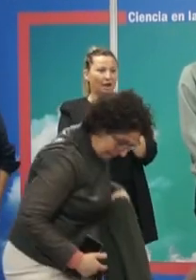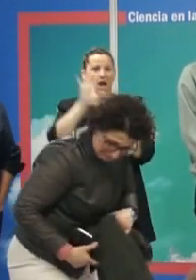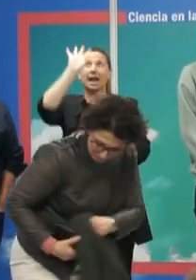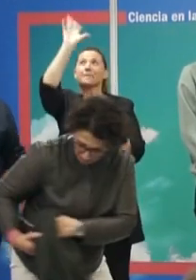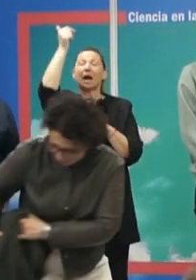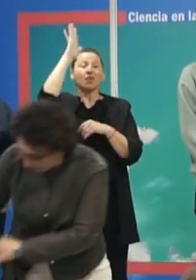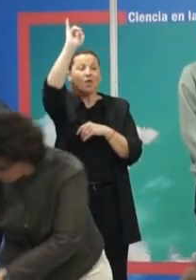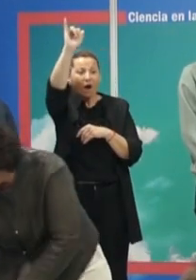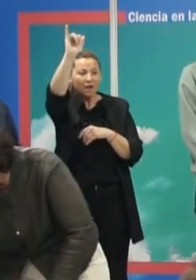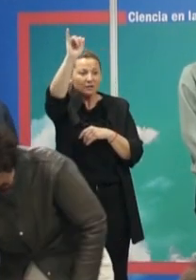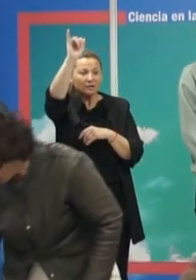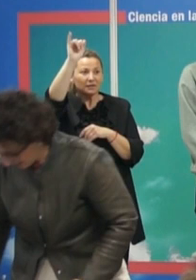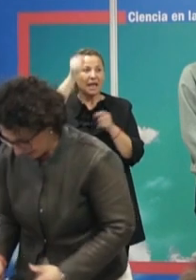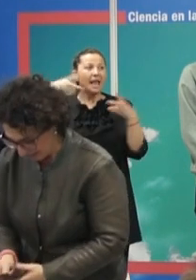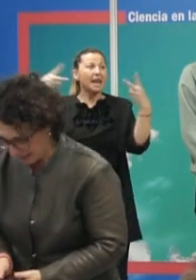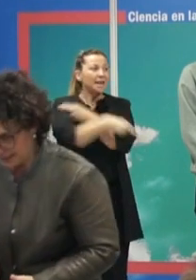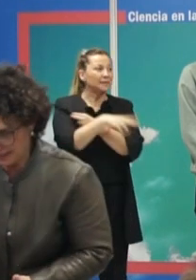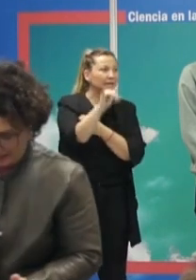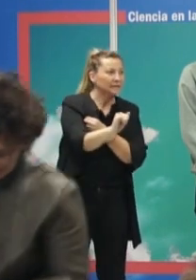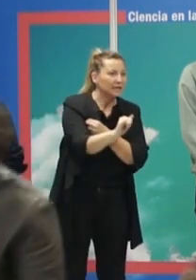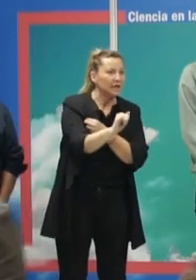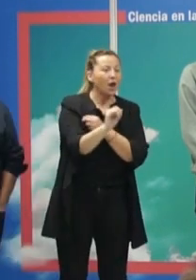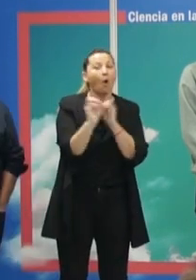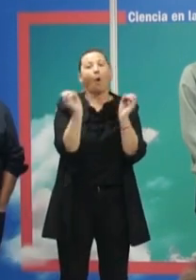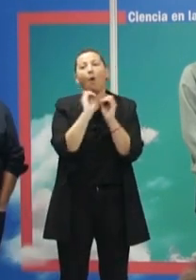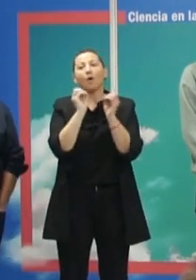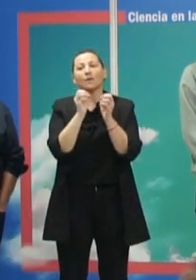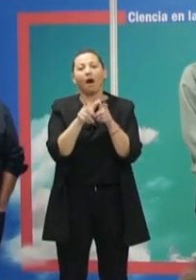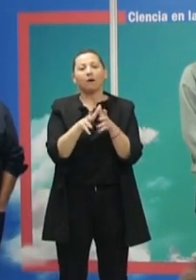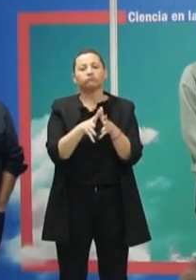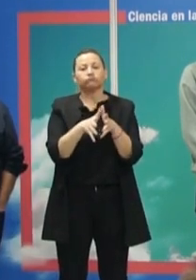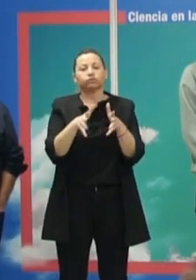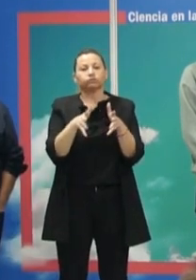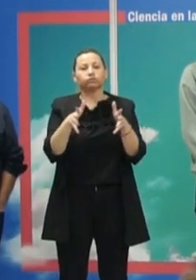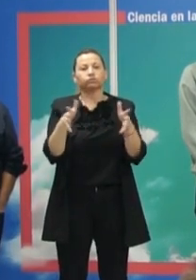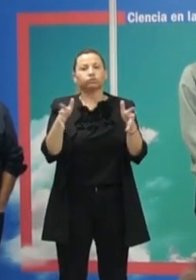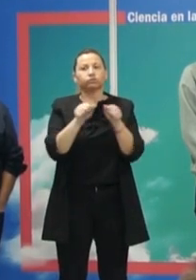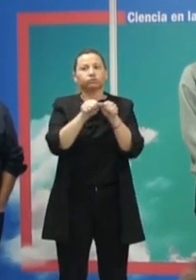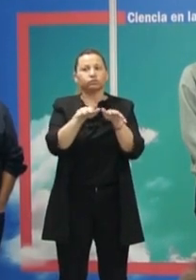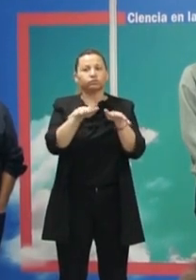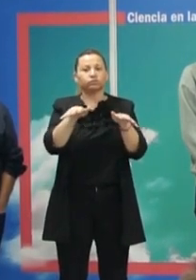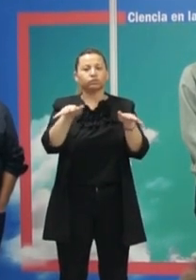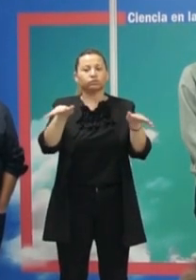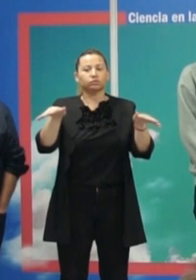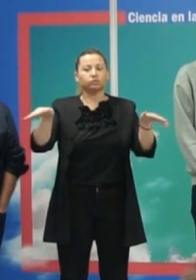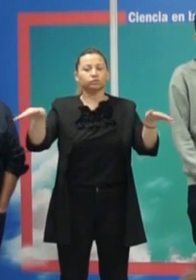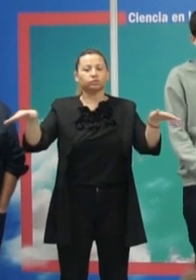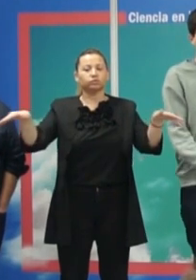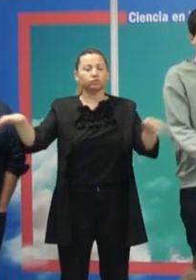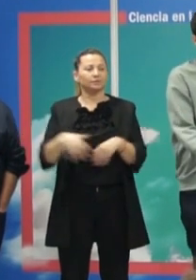que lo que nos preguntamos es que no existe o va expandiéndose a la vez que nos van expandiéndose la galaxia?